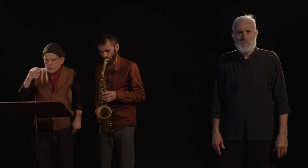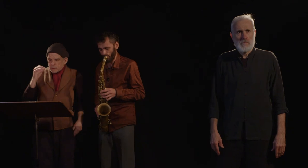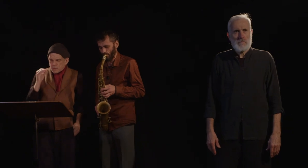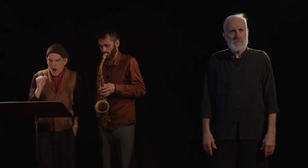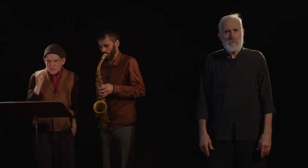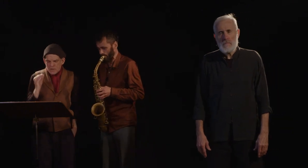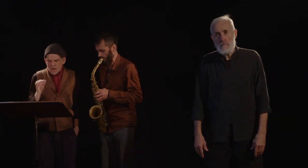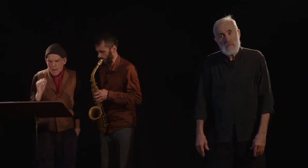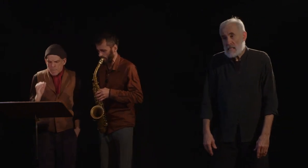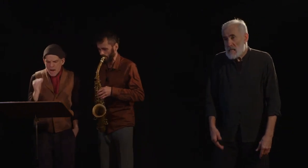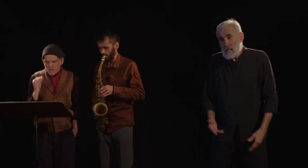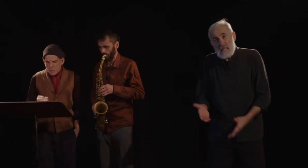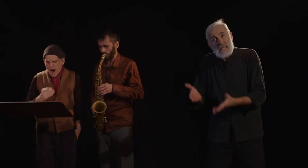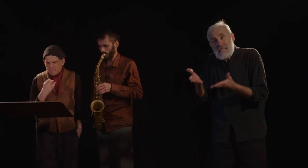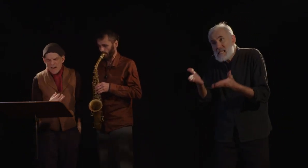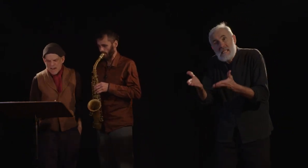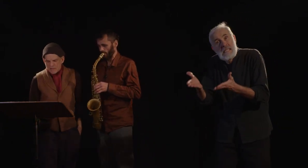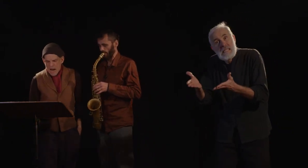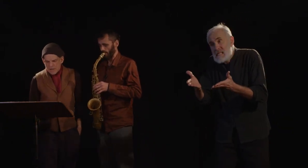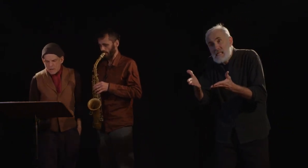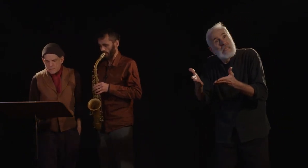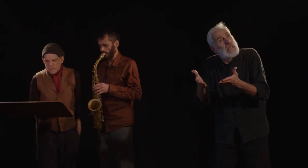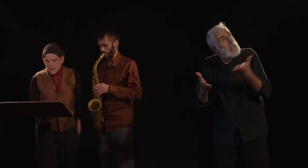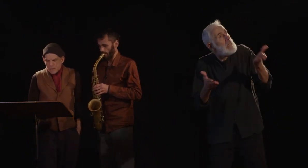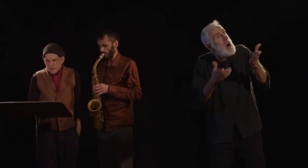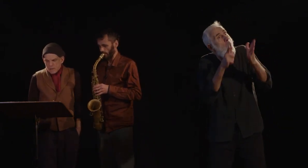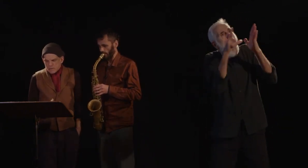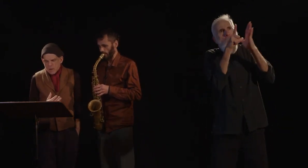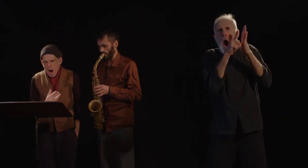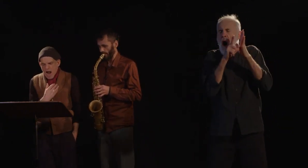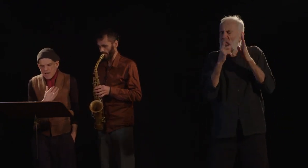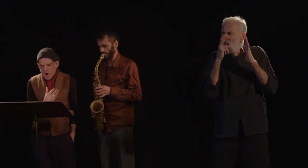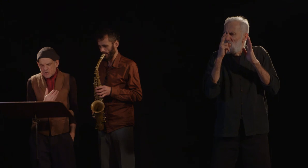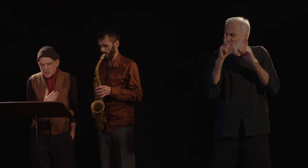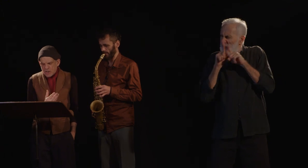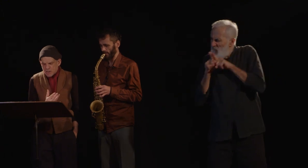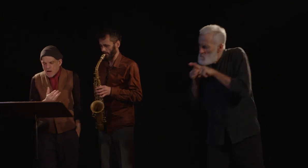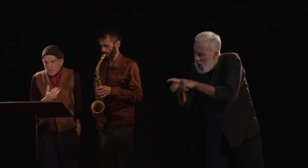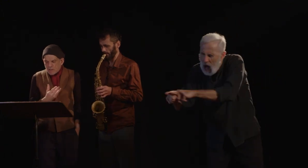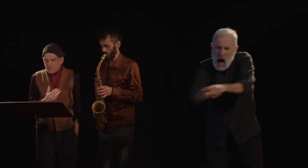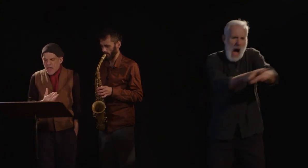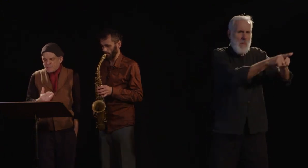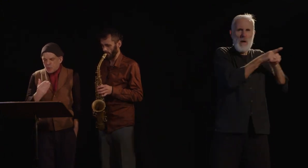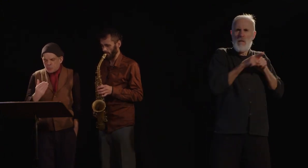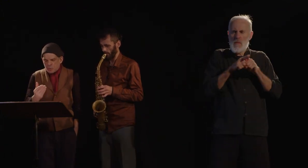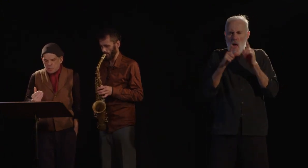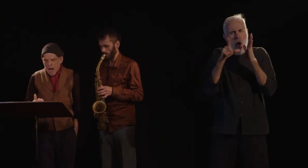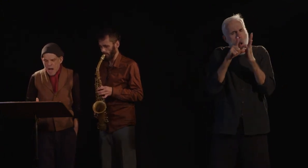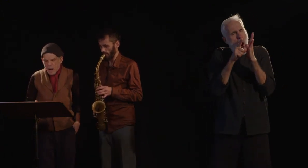Tant qu'il n'y a pas des lois fraternelles, des lois évangéliques qui viennent de toutes parts